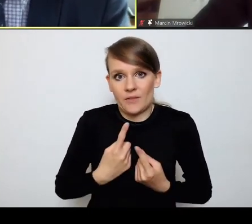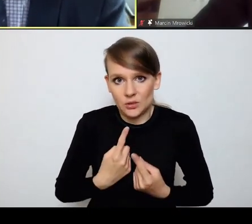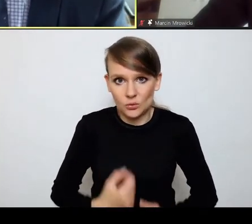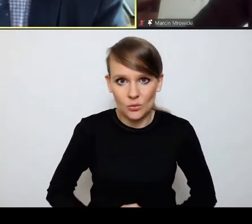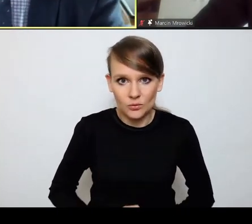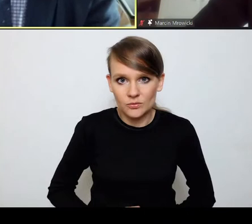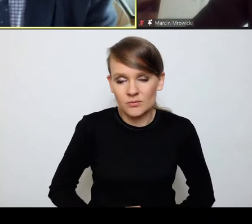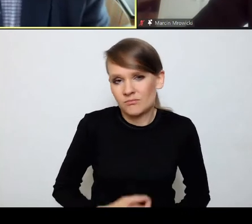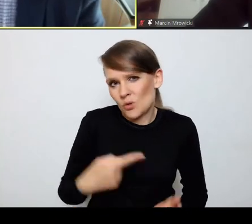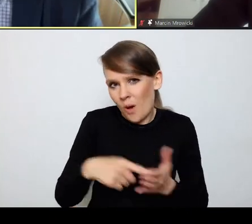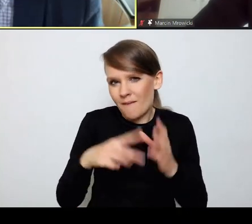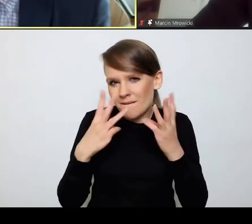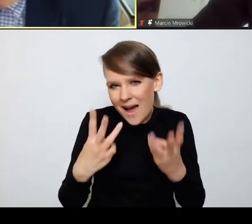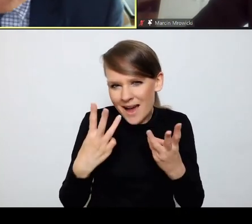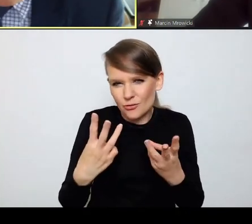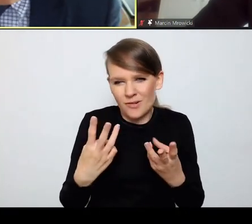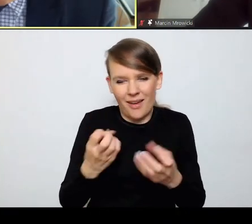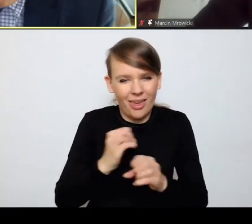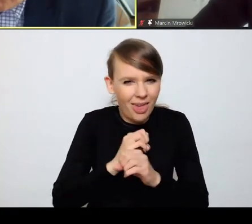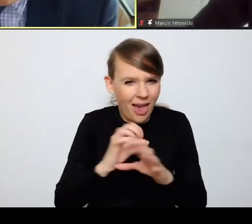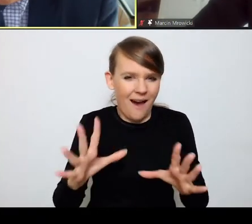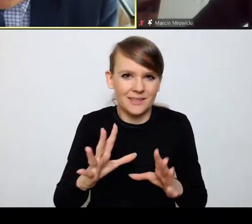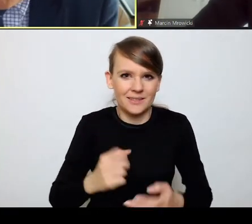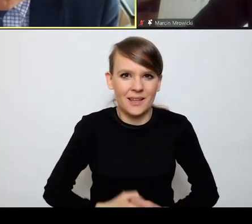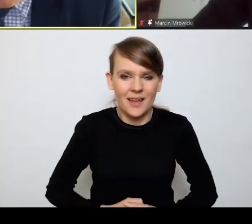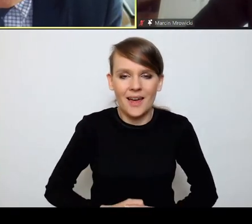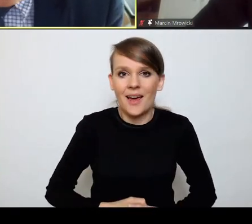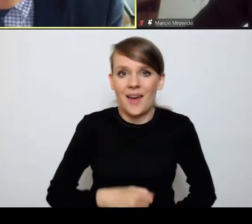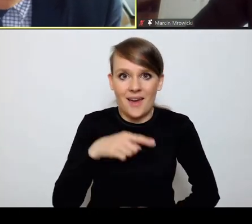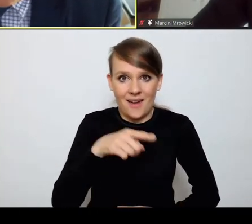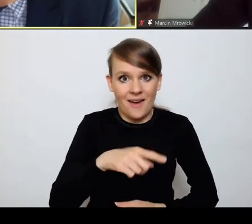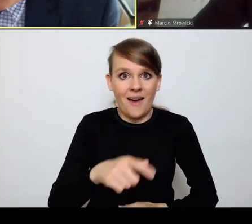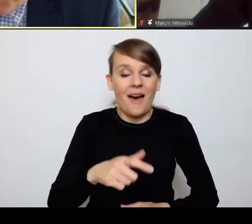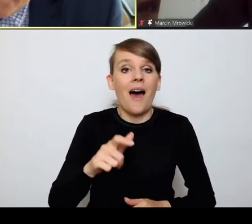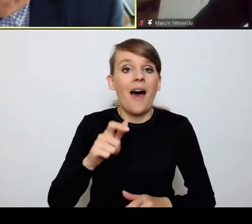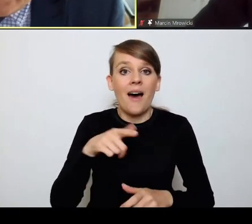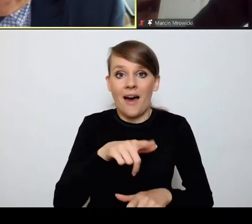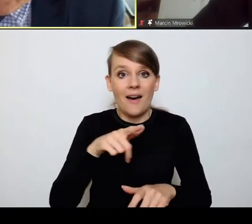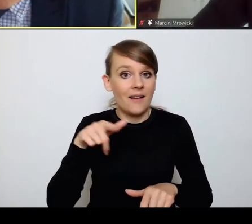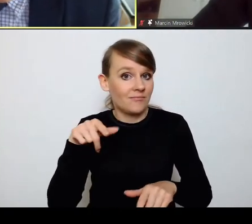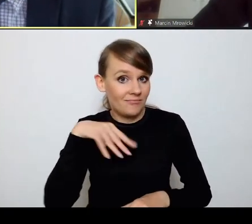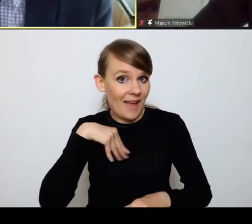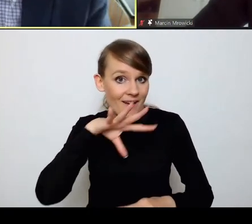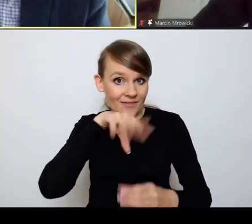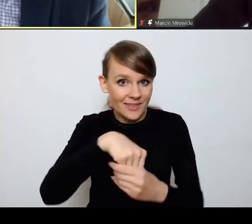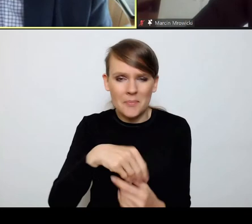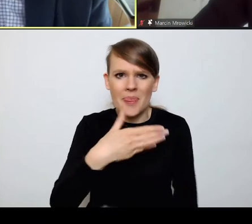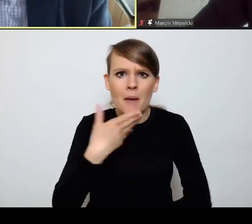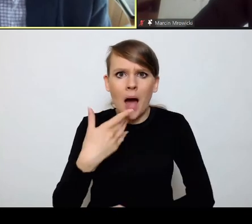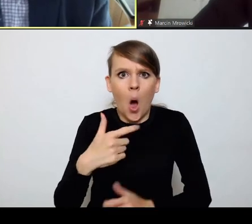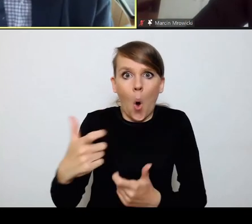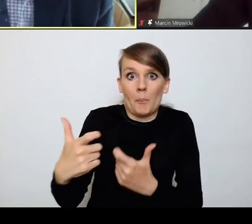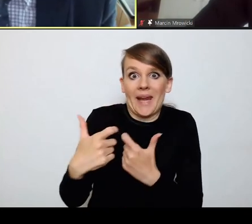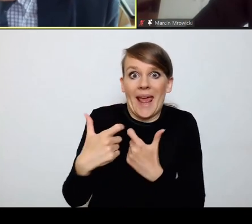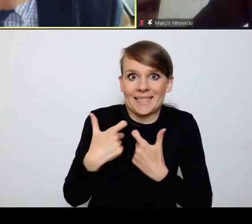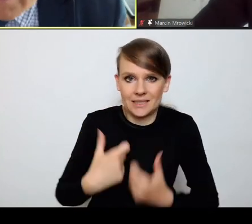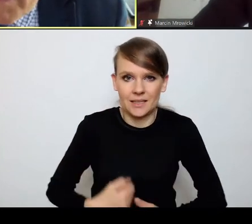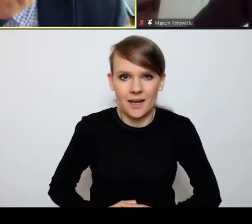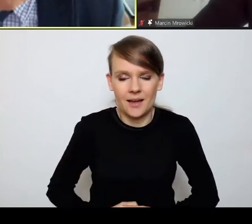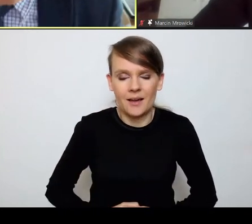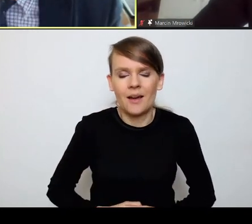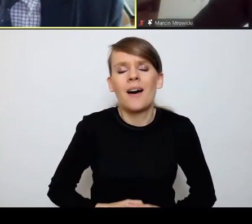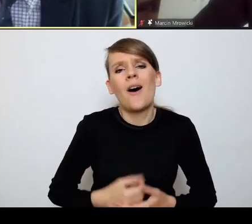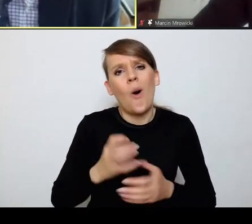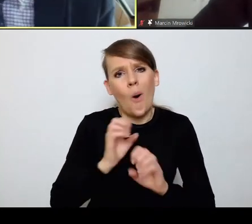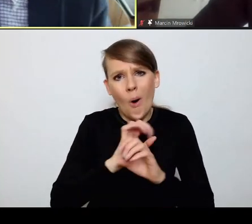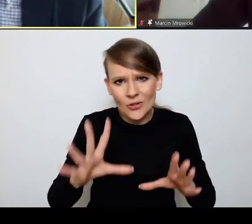Jasne, że ten reżim, w którym ja funkcjonuję, nie jest opresyjny. Znaczy deklaruje się, że jest jasna,